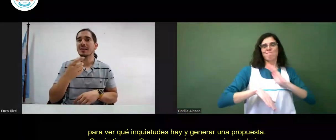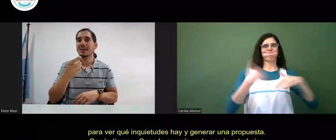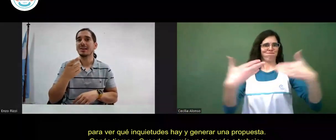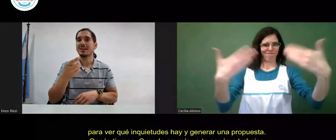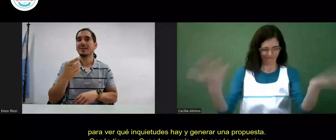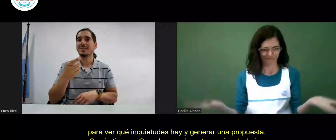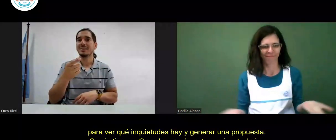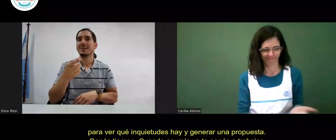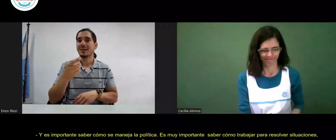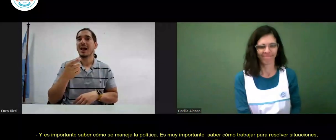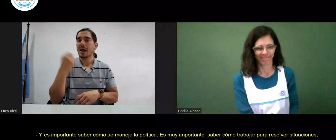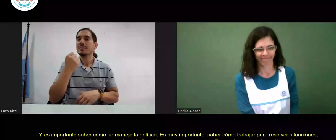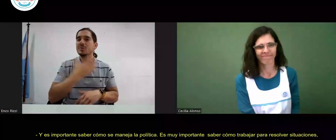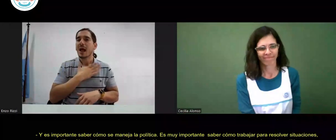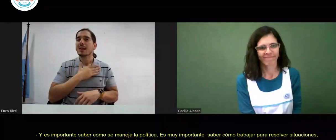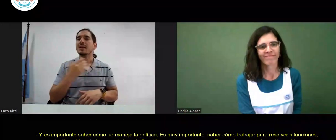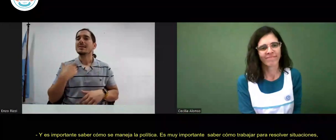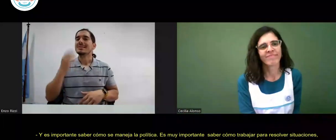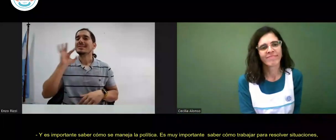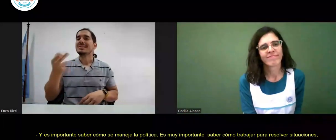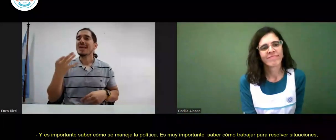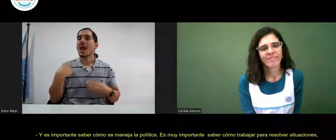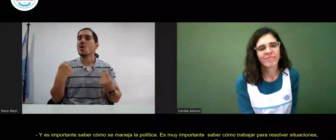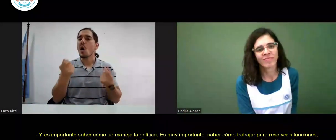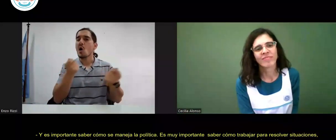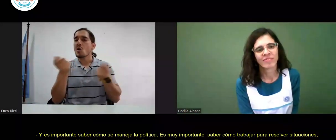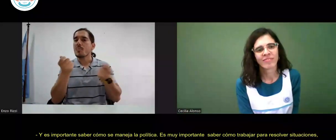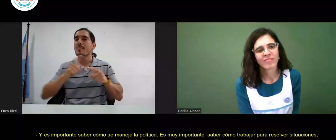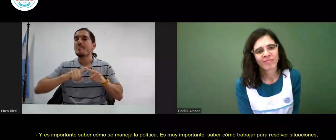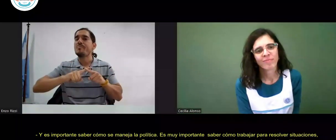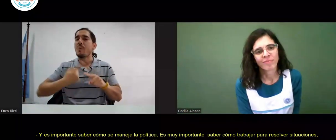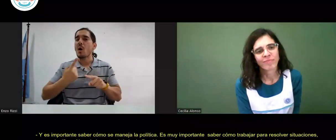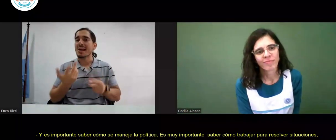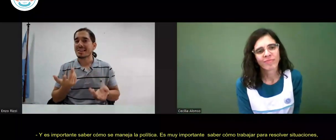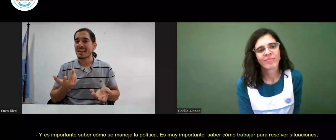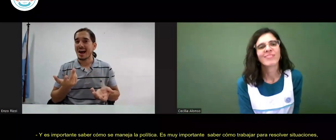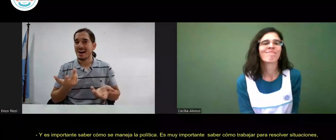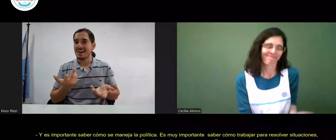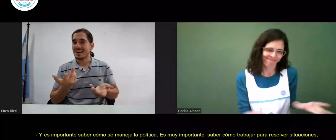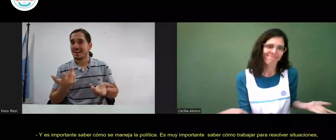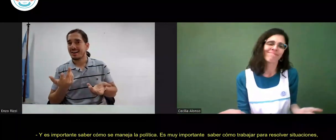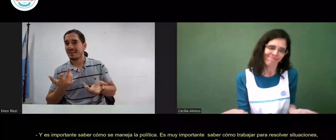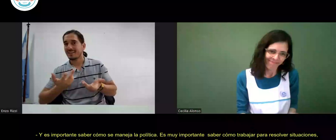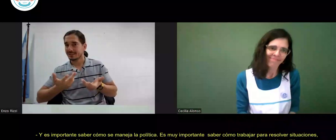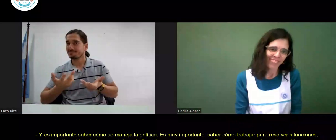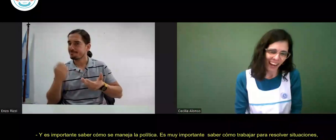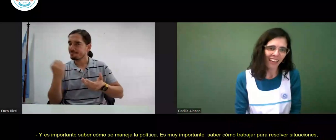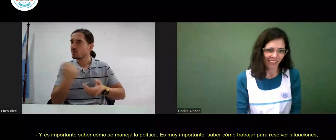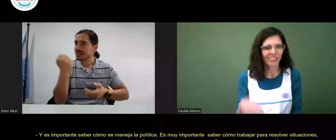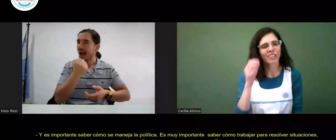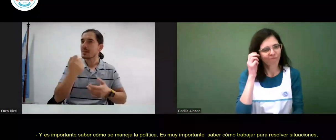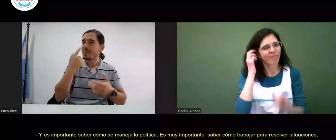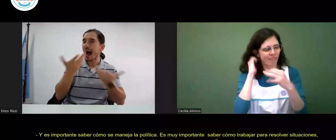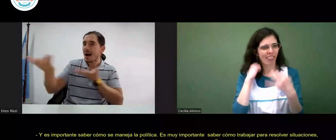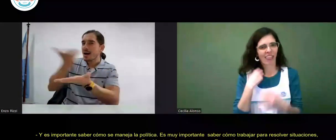Y es importante saber cómo se maneja la política. Es muy importante saber